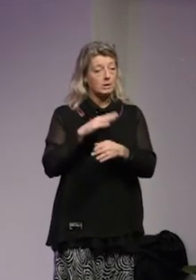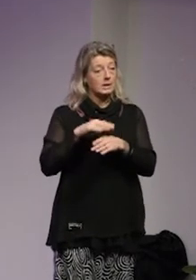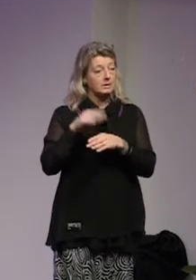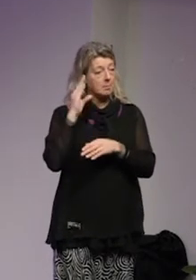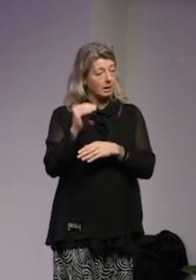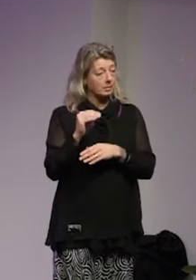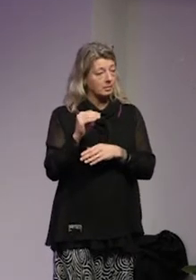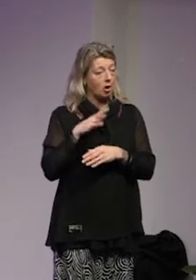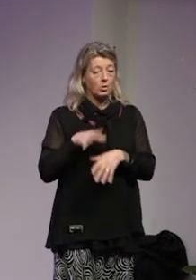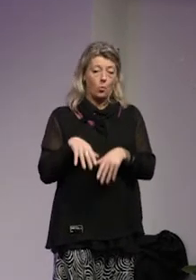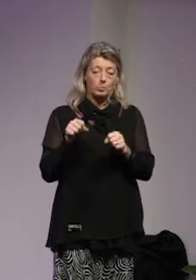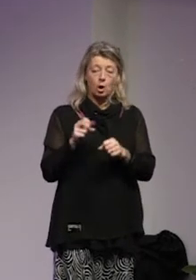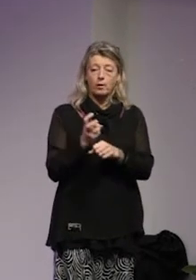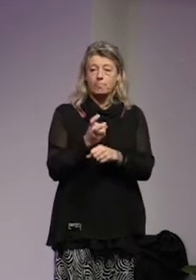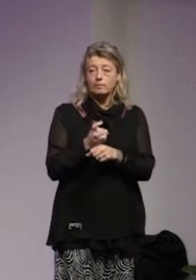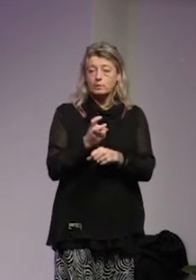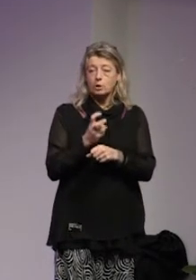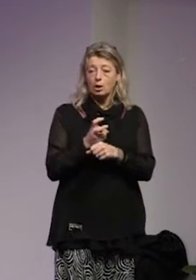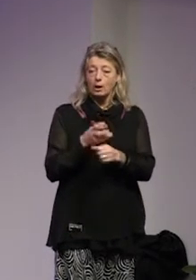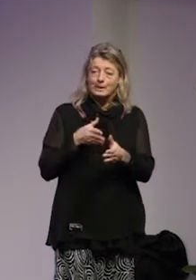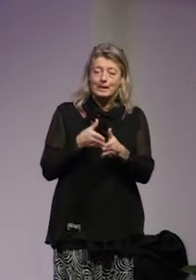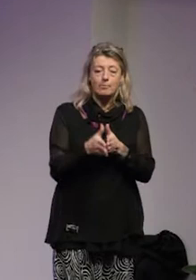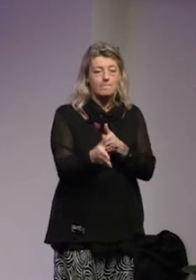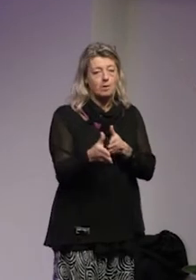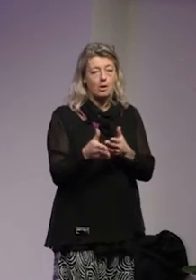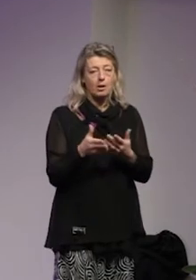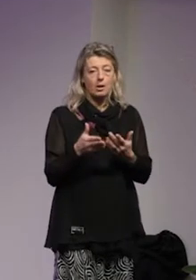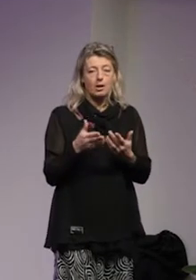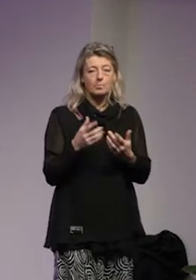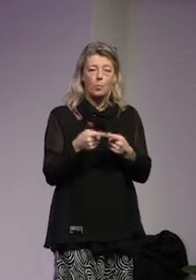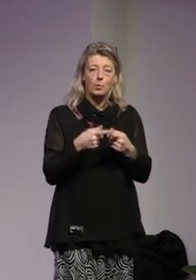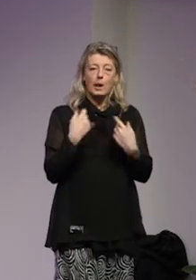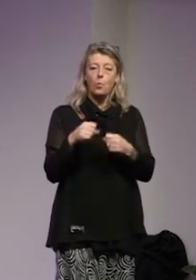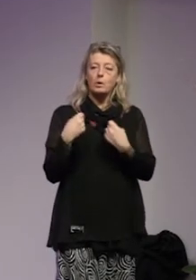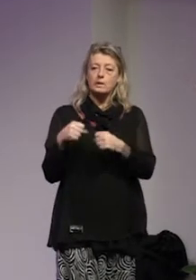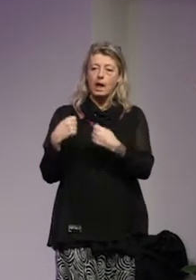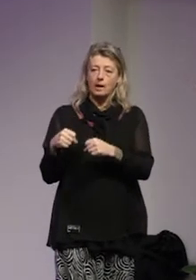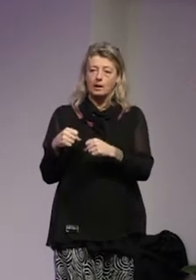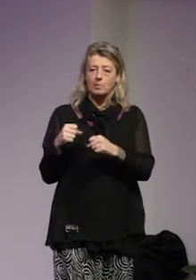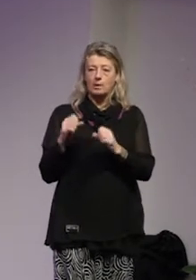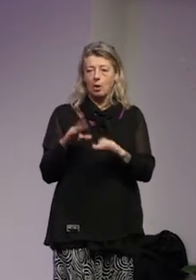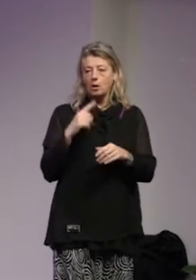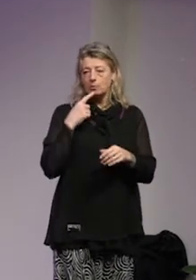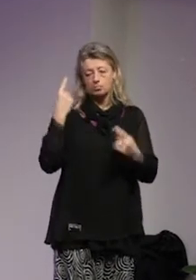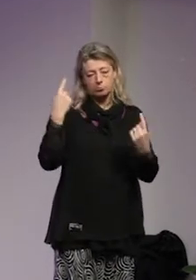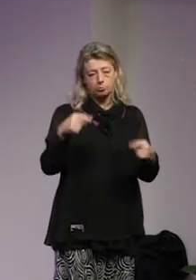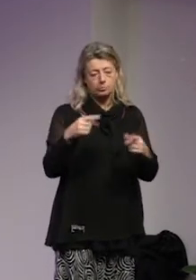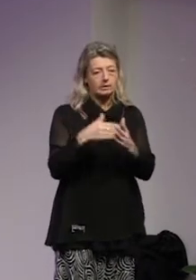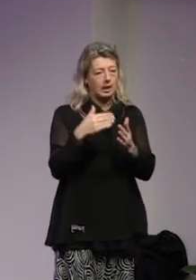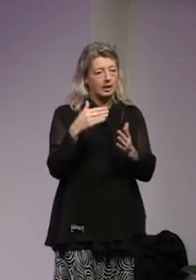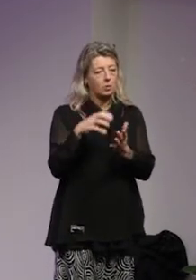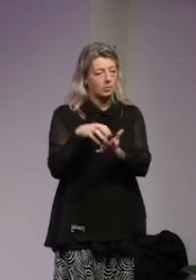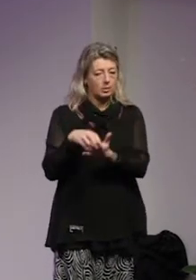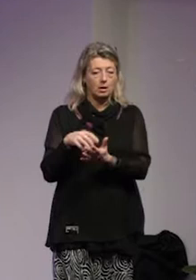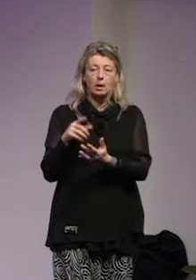kommunaltjänsteman med uppdrag att försöka genomföra den här åtgärderna som nu har ålagts och hon sa